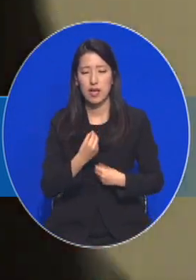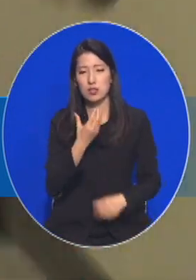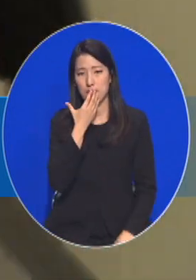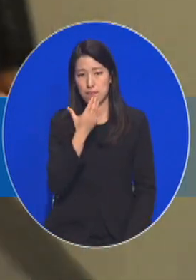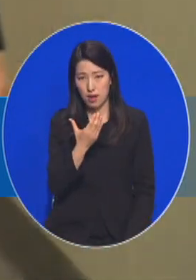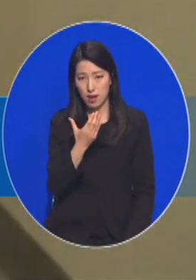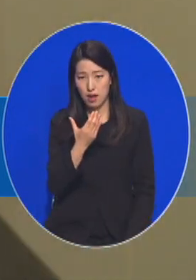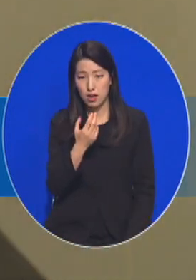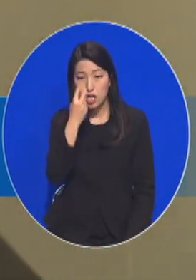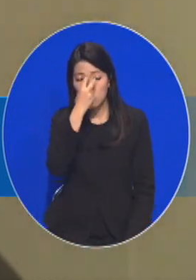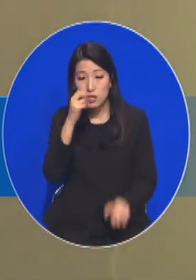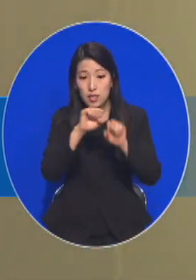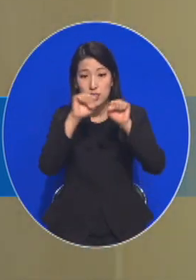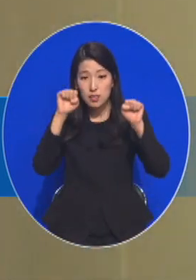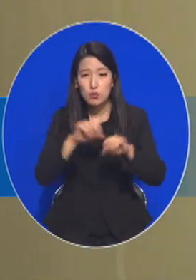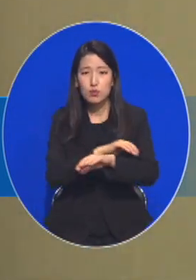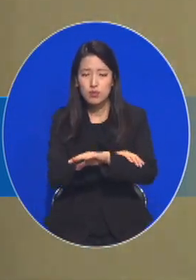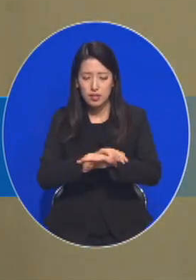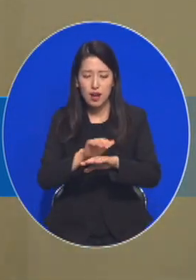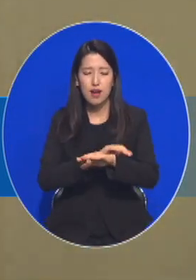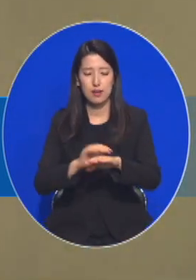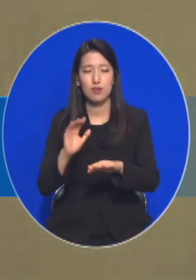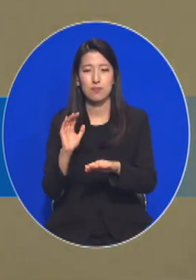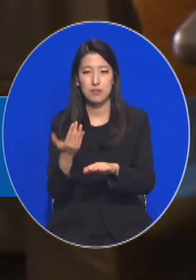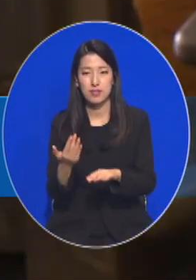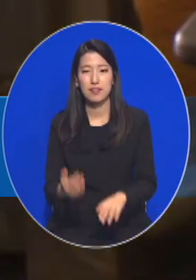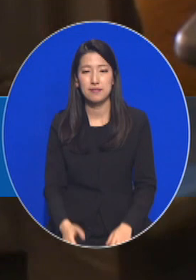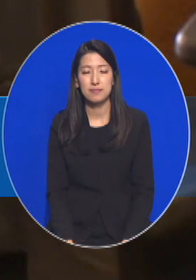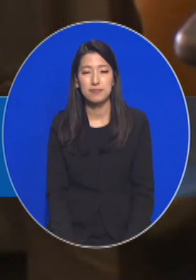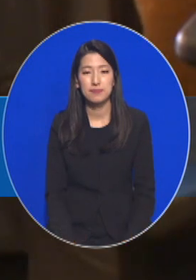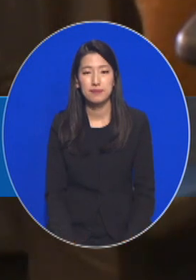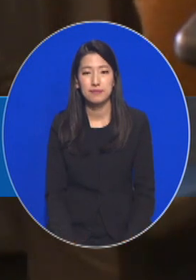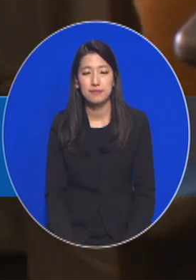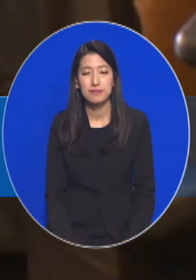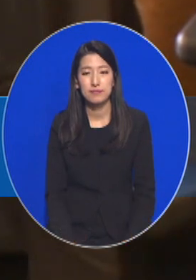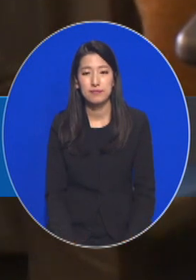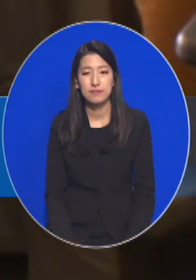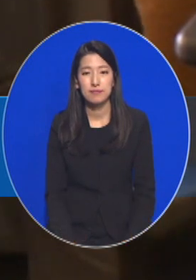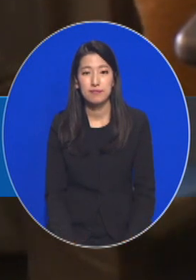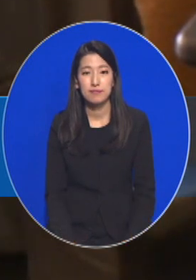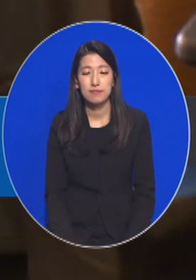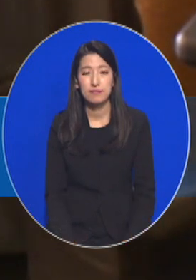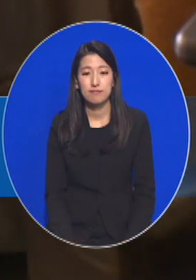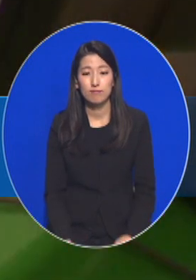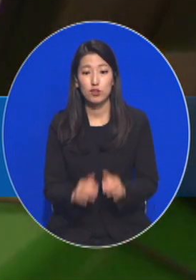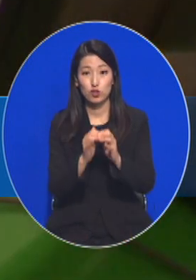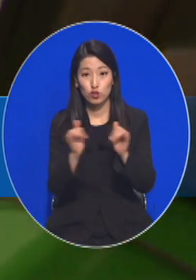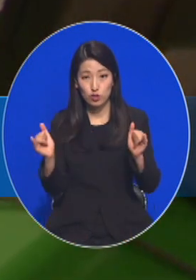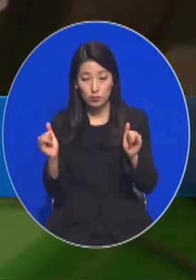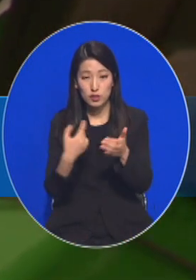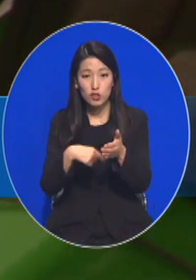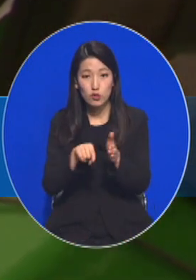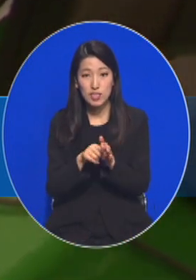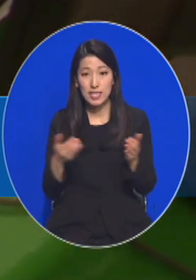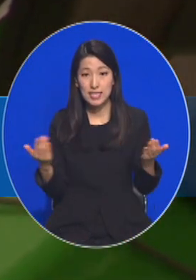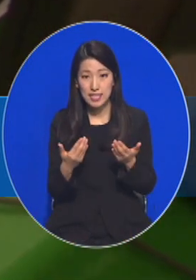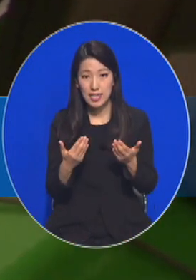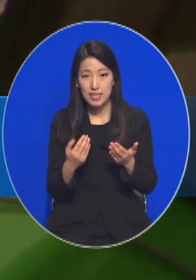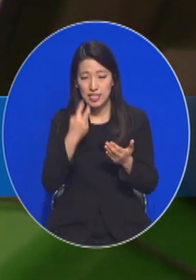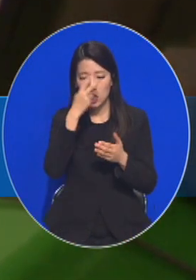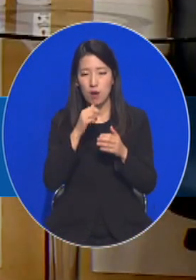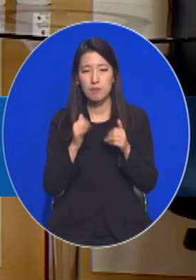효율적이고 올바르게 작동되게 할 것이라고 내다봤습니다. 그러면서 국민의 검찰로 나아갈 것이라고